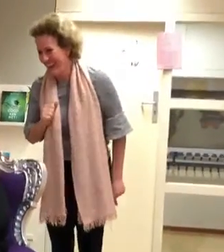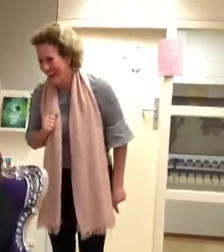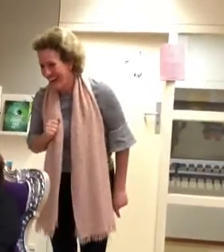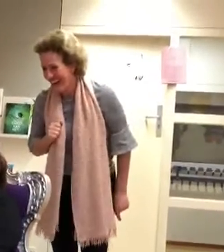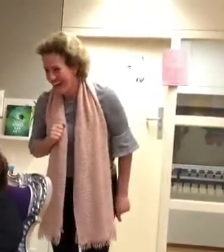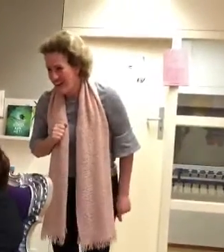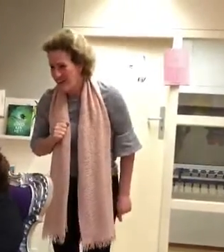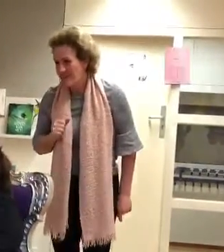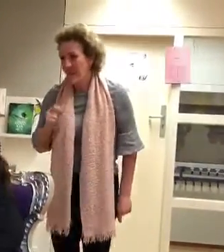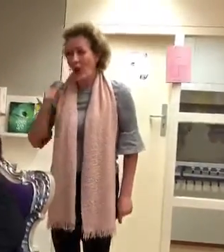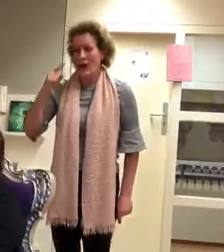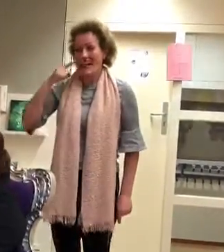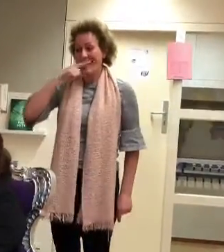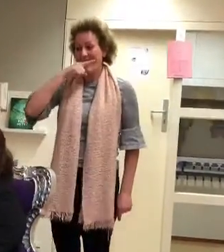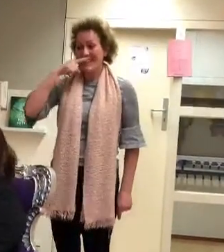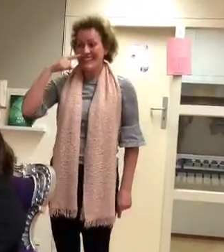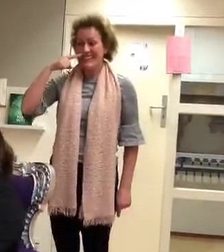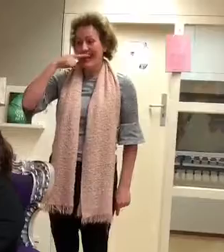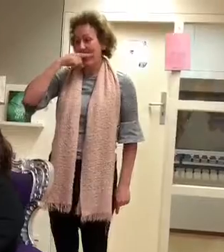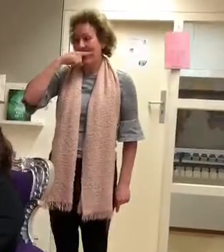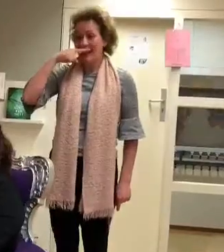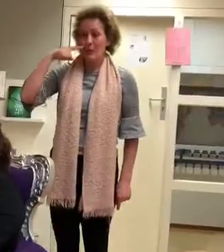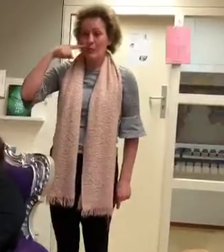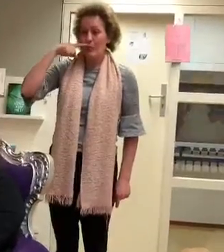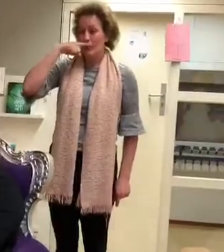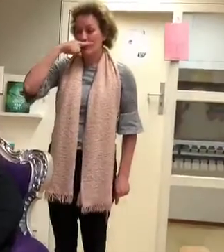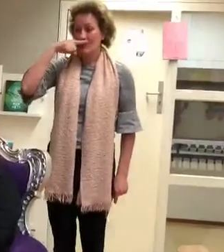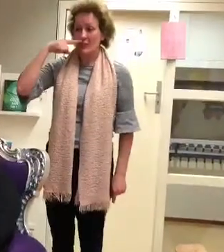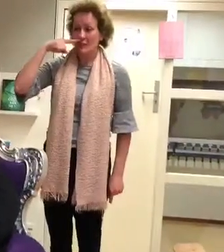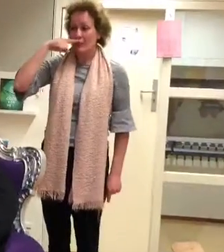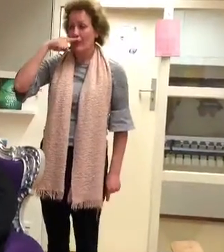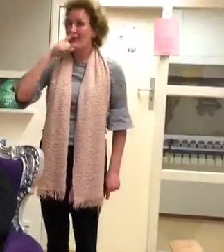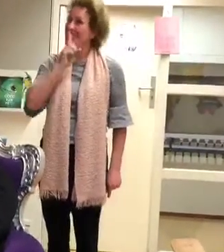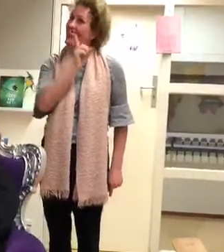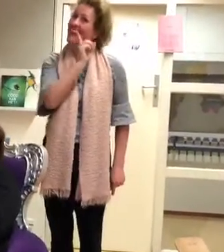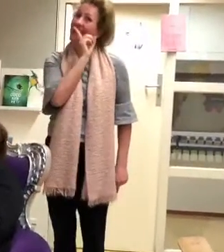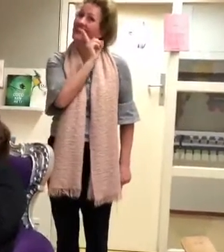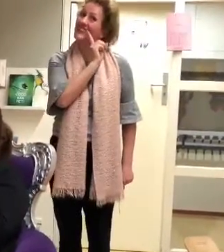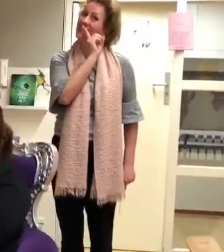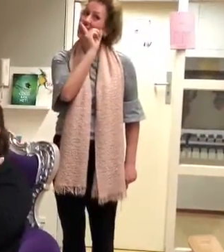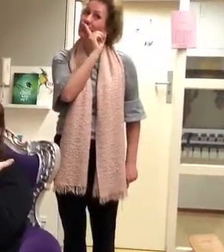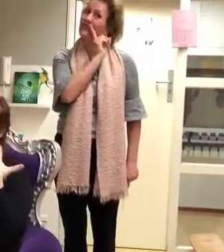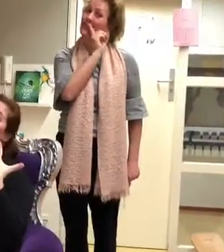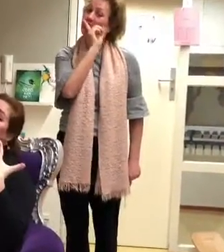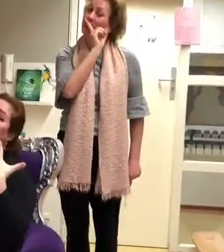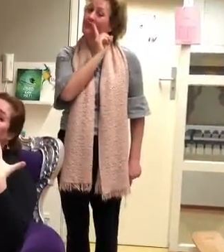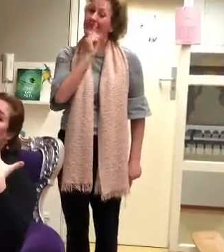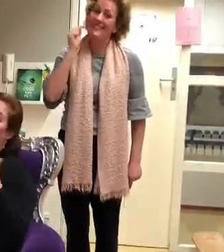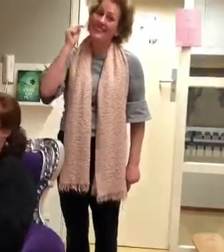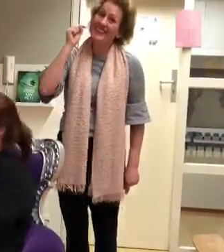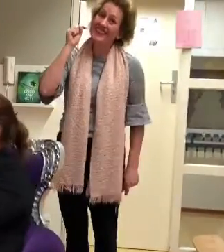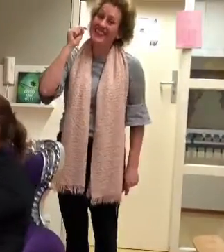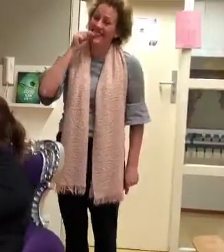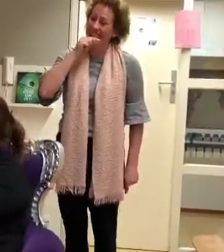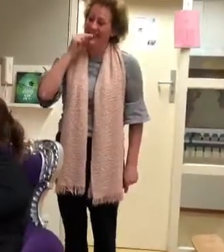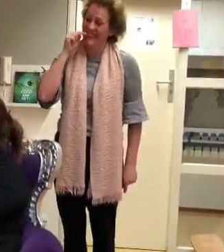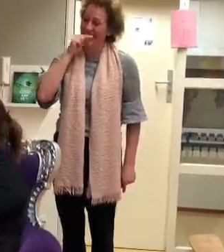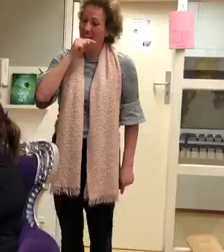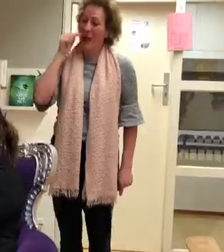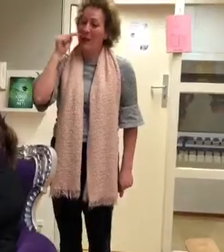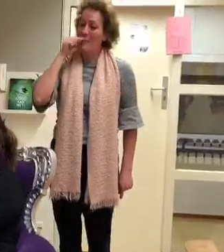En ik poets mijn tanden. Elke dag kijk maar naar mijn witte lach. Cheers! Cheers!